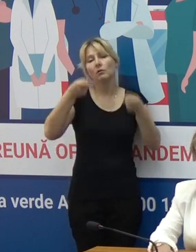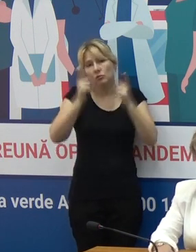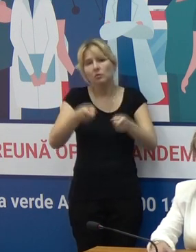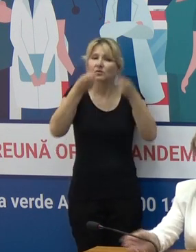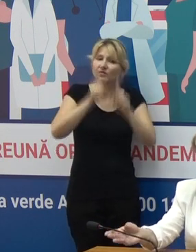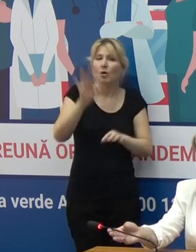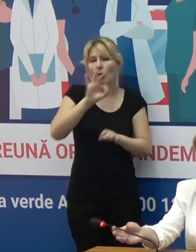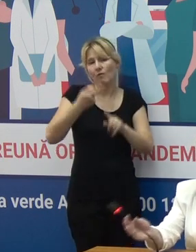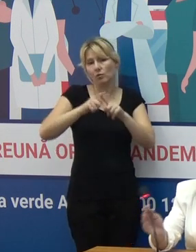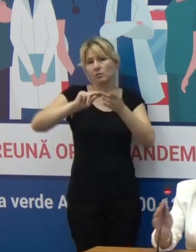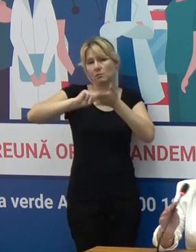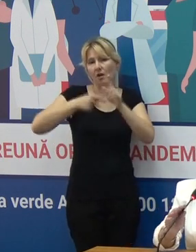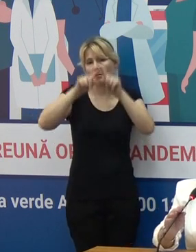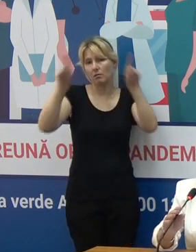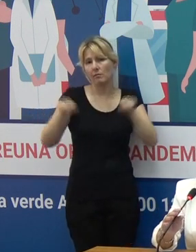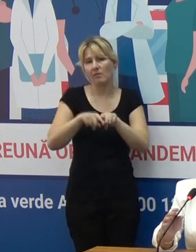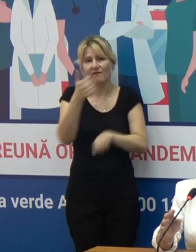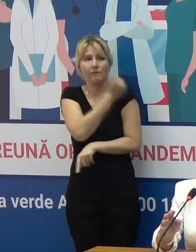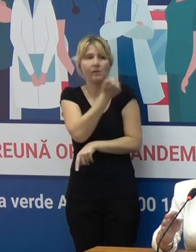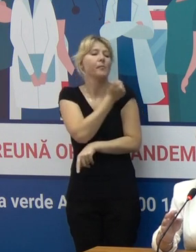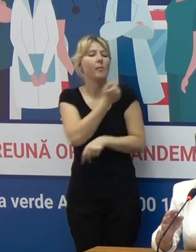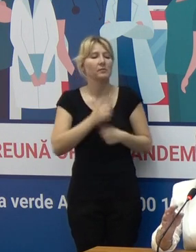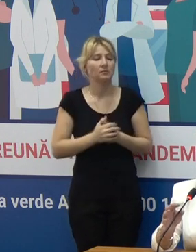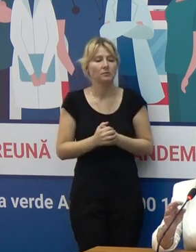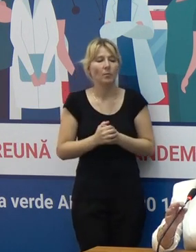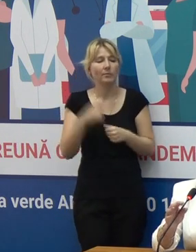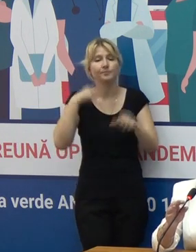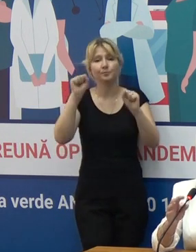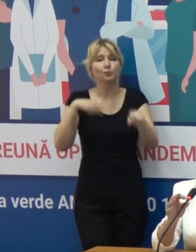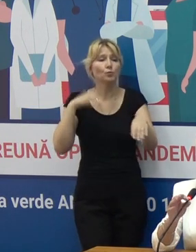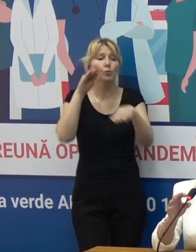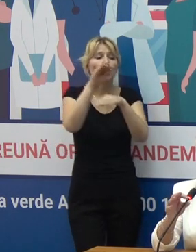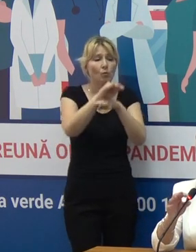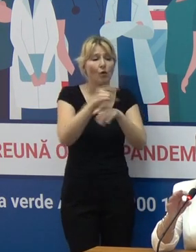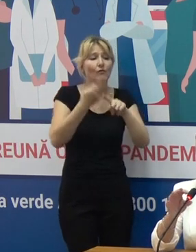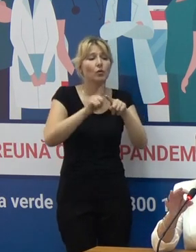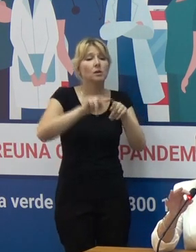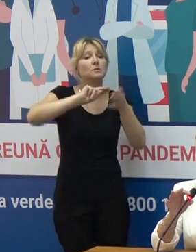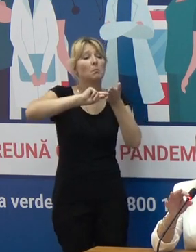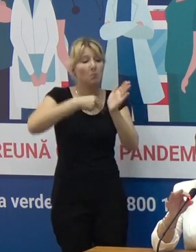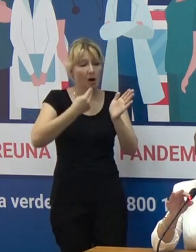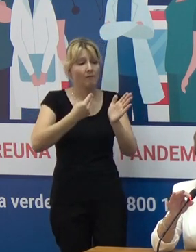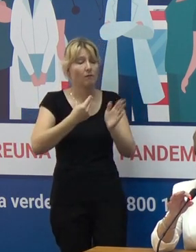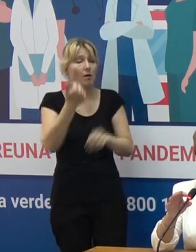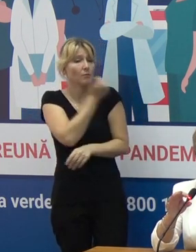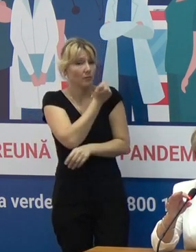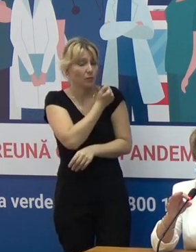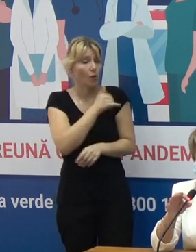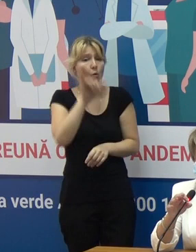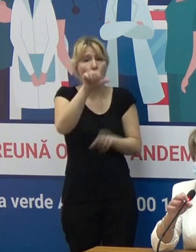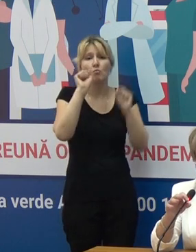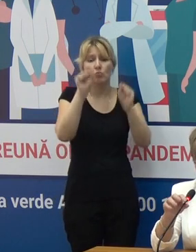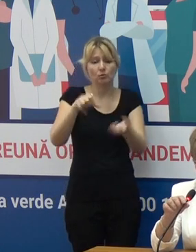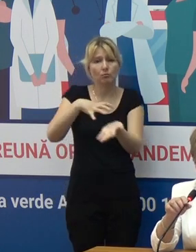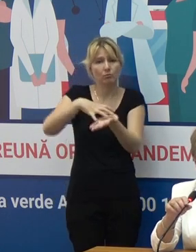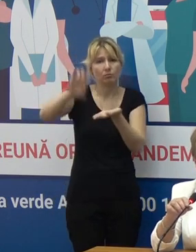certificatului de vaccinare. Dar aici aș putea să menționez că acest certificat de imunizare, care deja îl puteți descarca